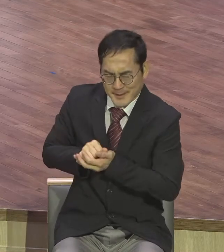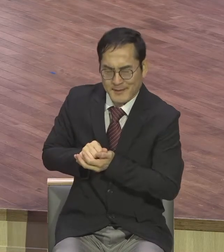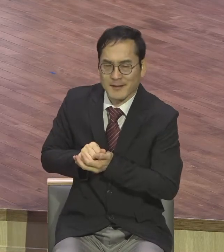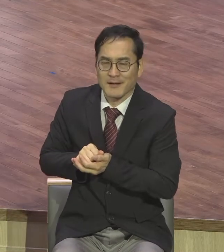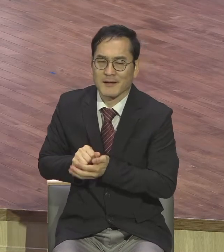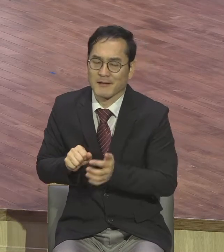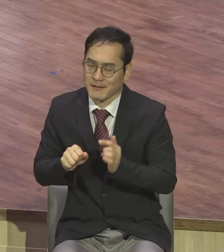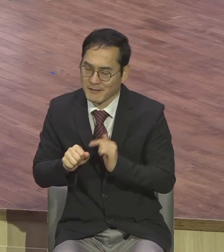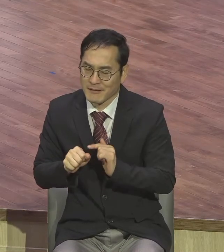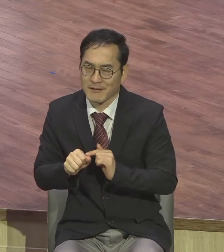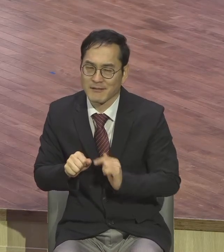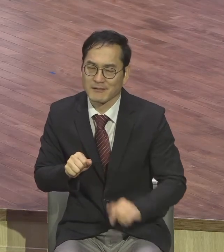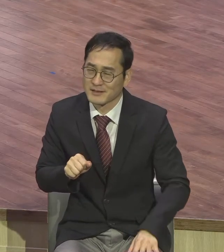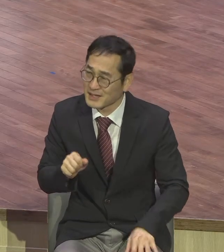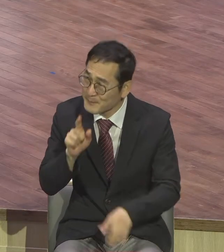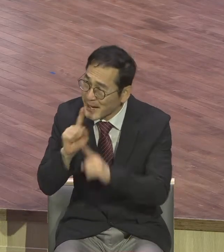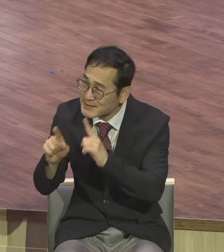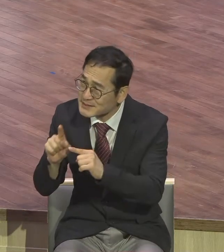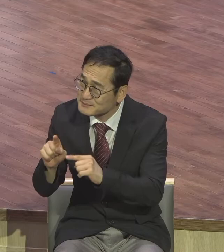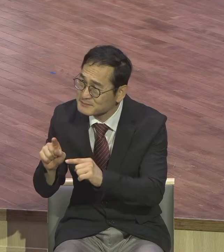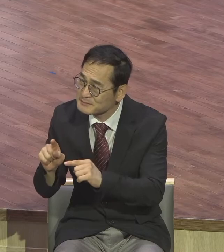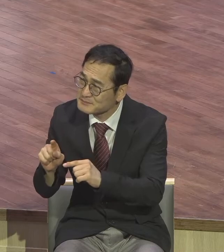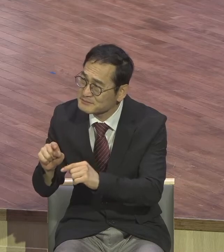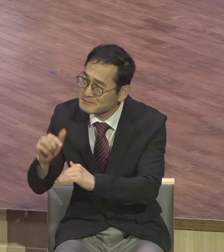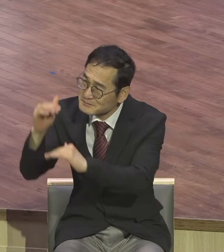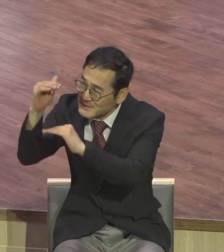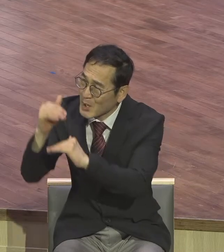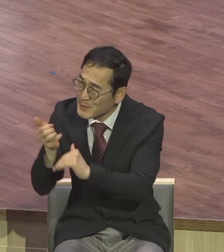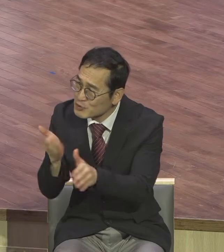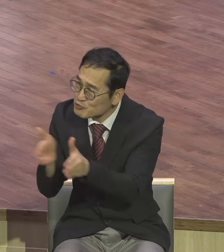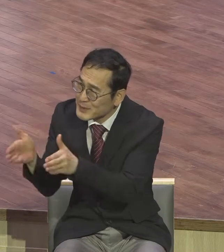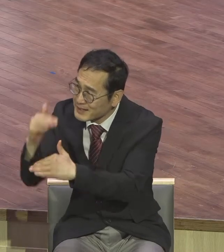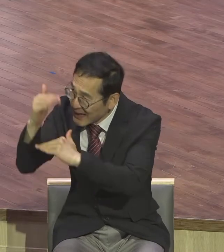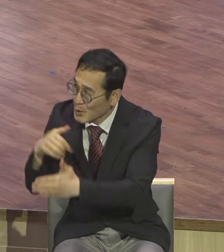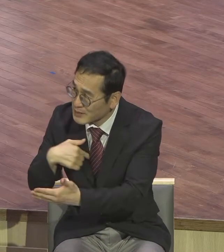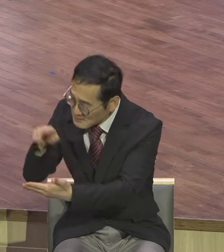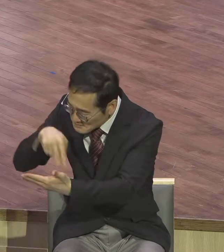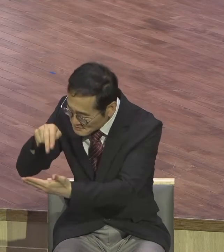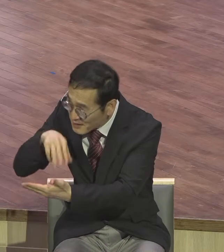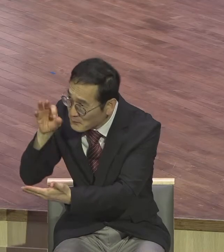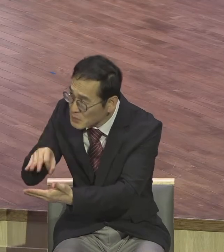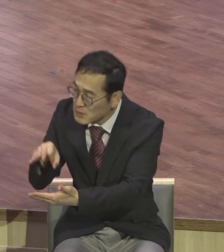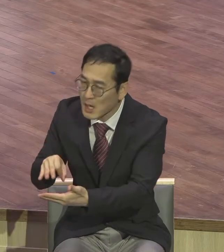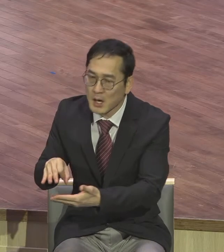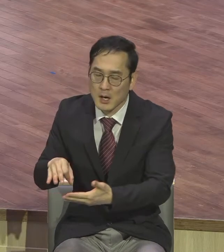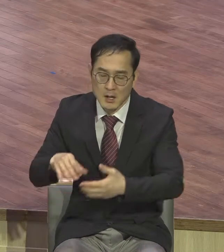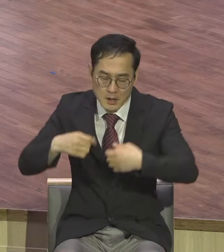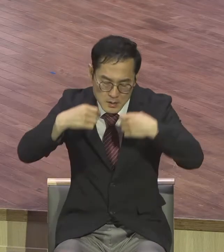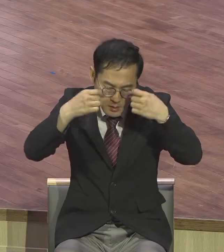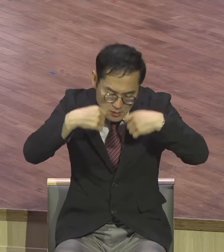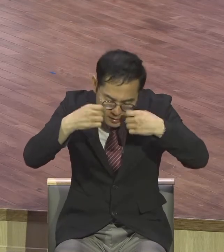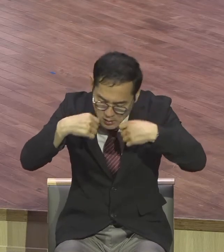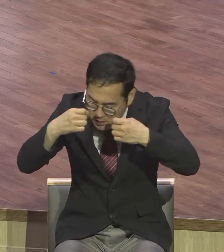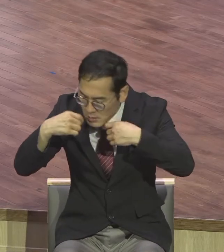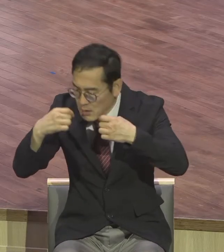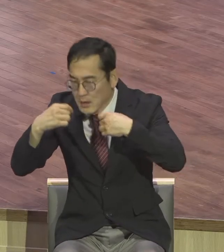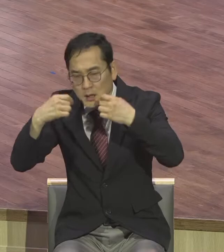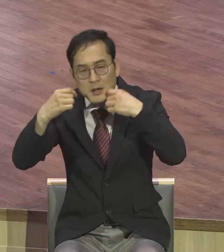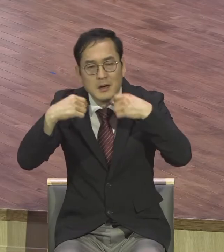계속 눈물이 납니다. 눈물이. 말씀을 들으면서 적용하면서 하나님 주신